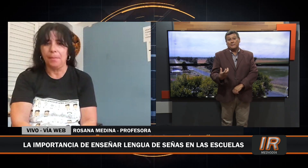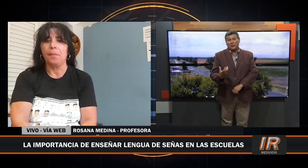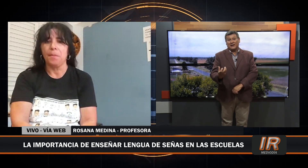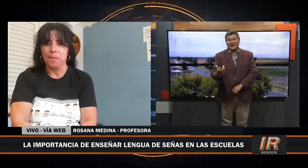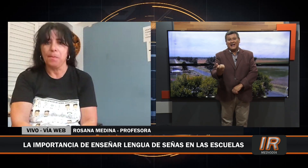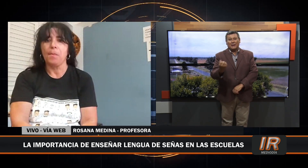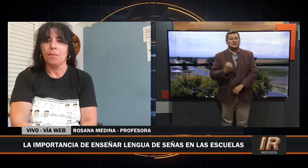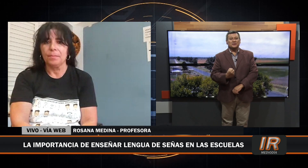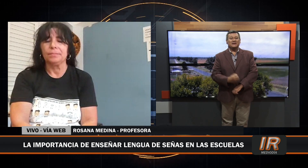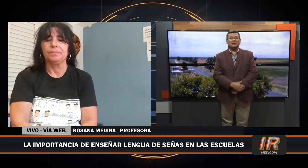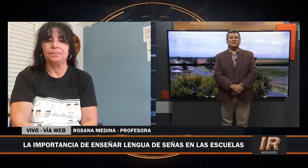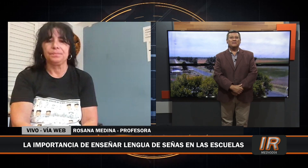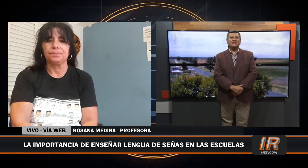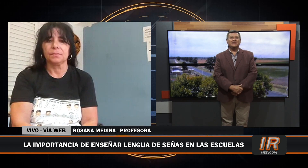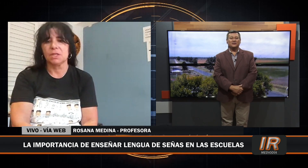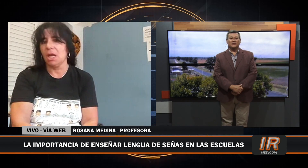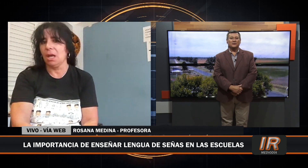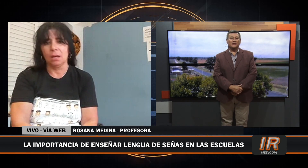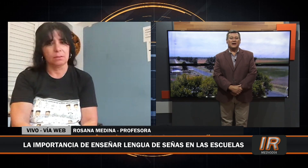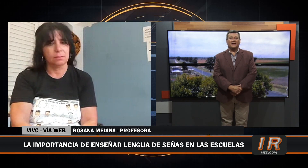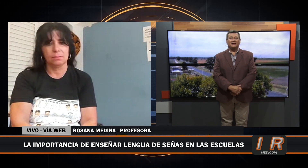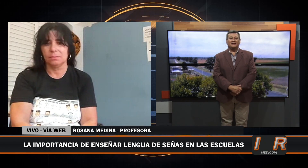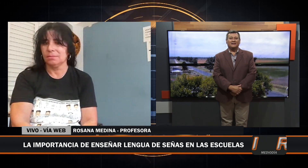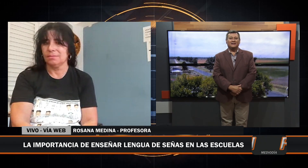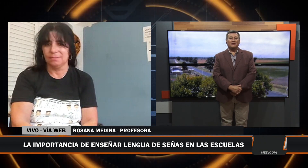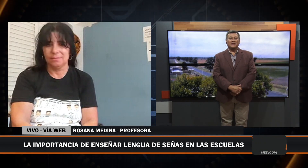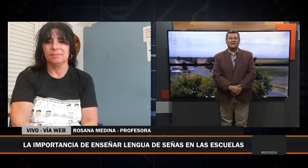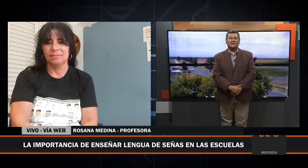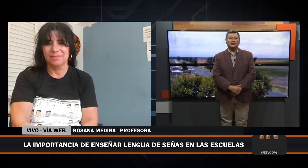esponjas, absorben rápidamente lo que uno le va brindando.